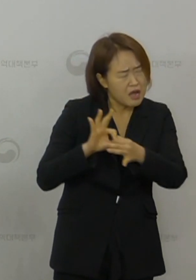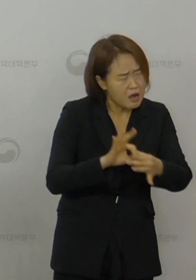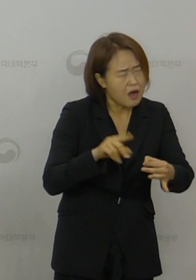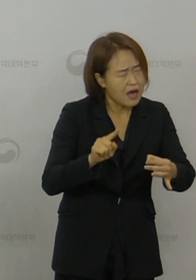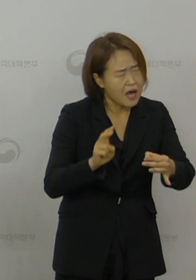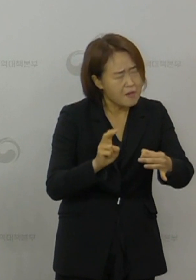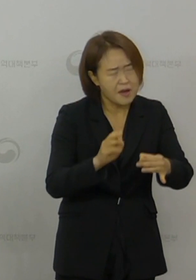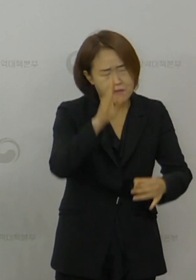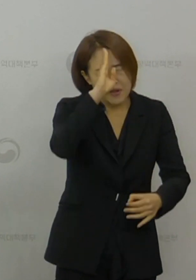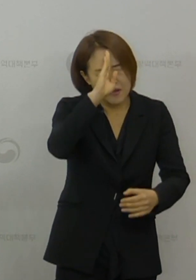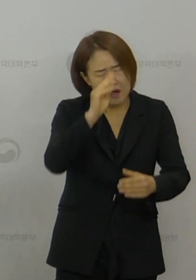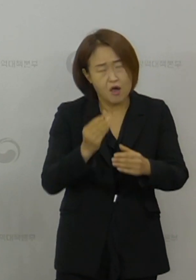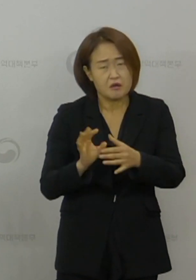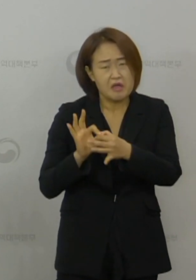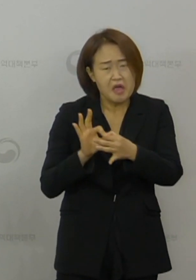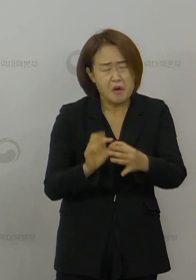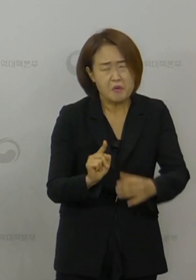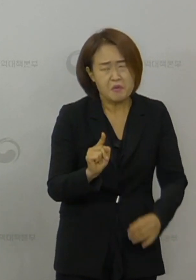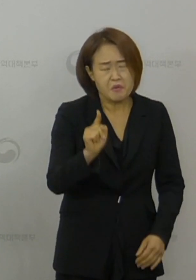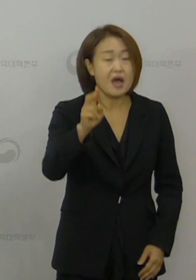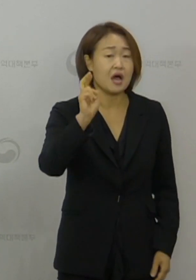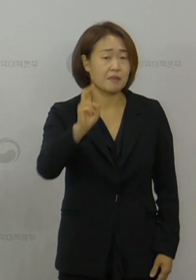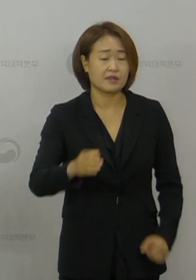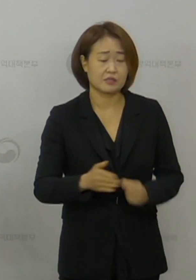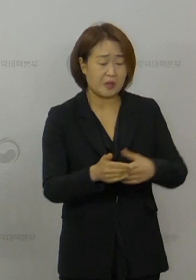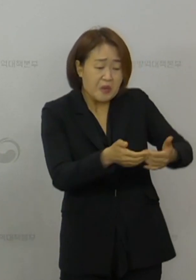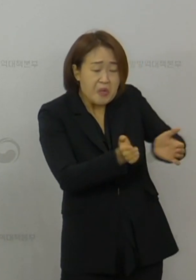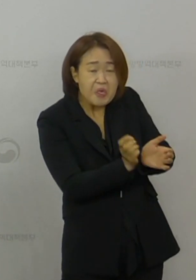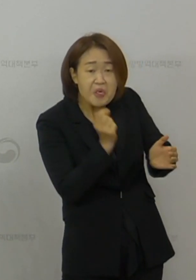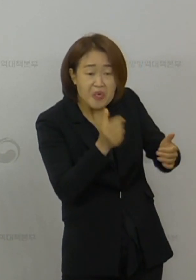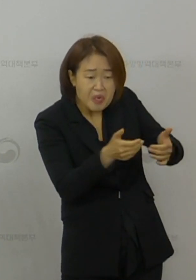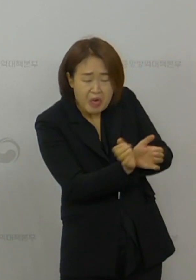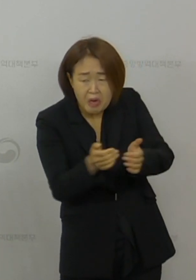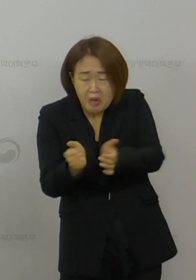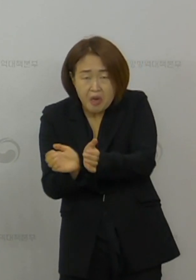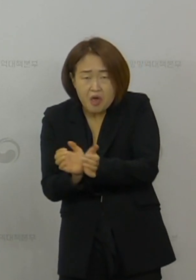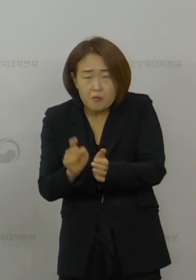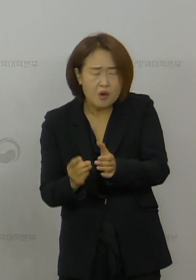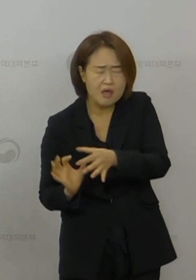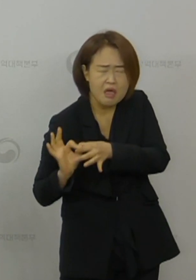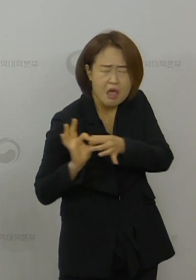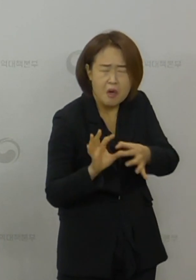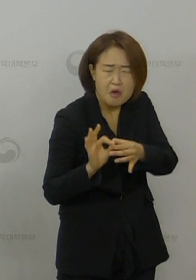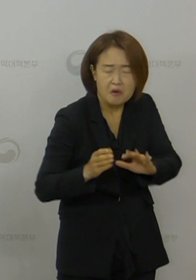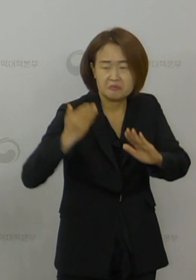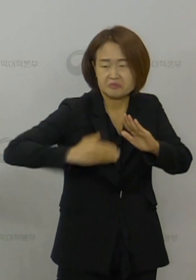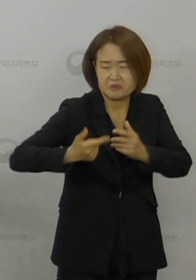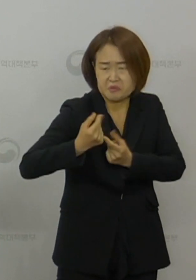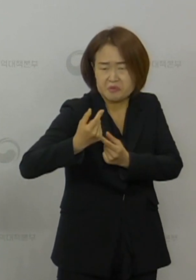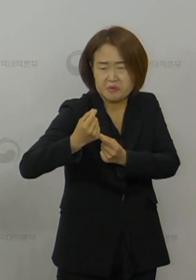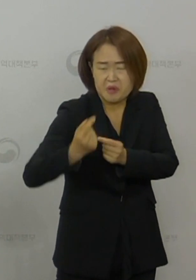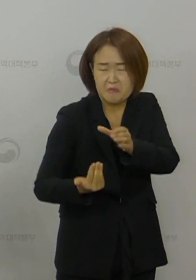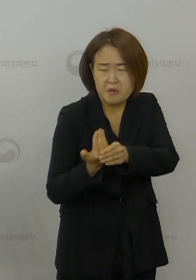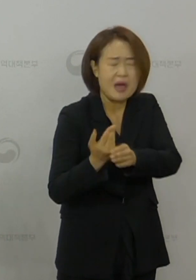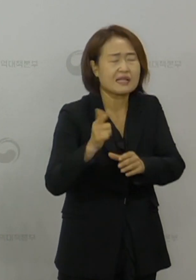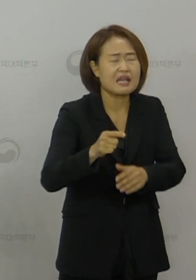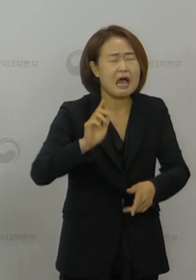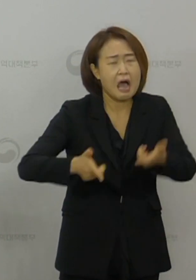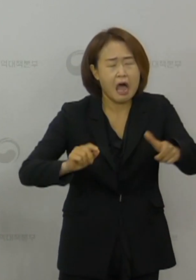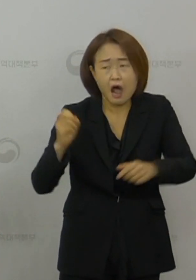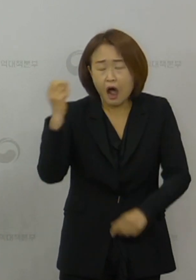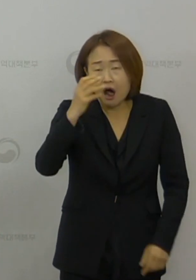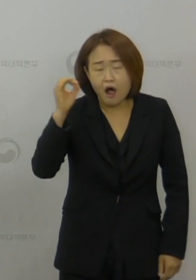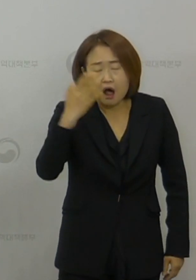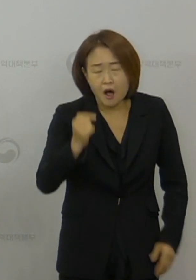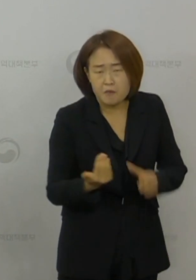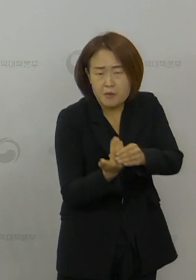집단 시설을 중심으로 소규모 발생이 부정기적으로 나타나는 형태로 현재의